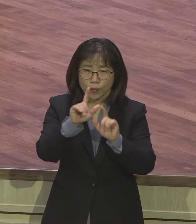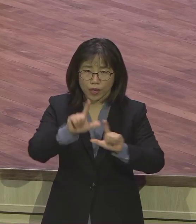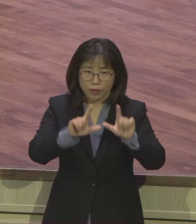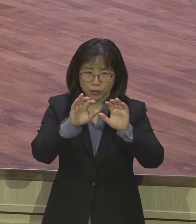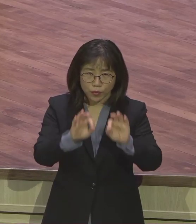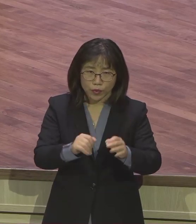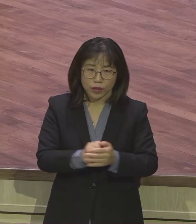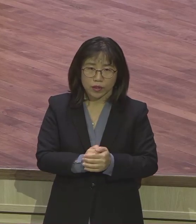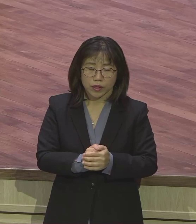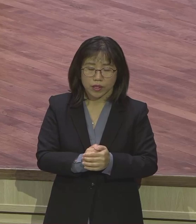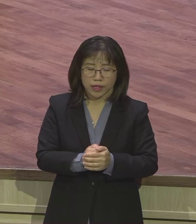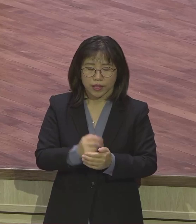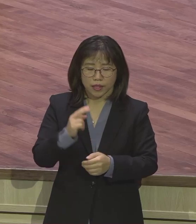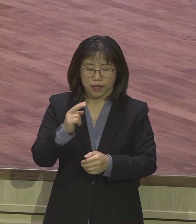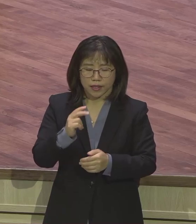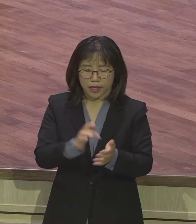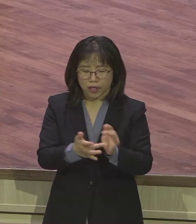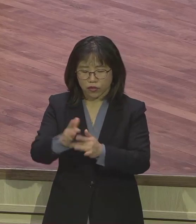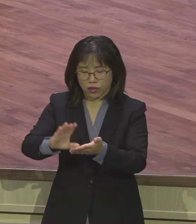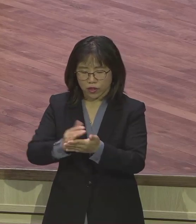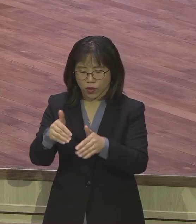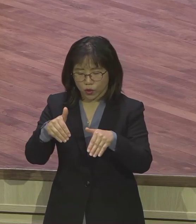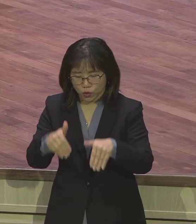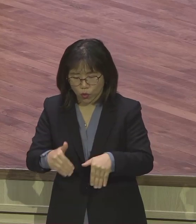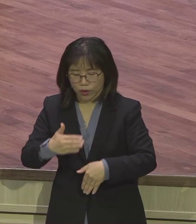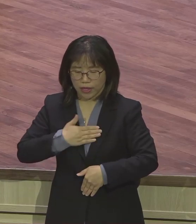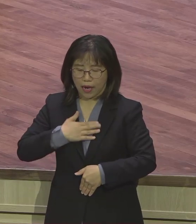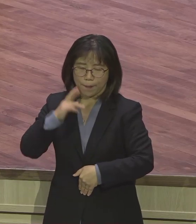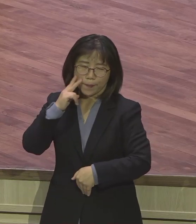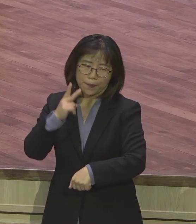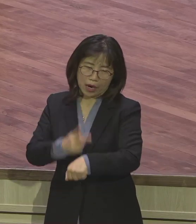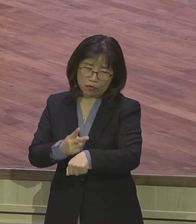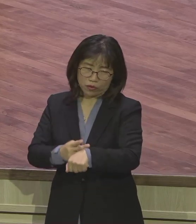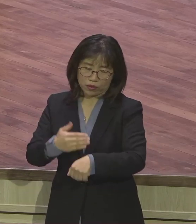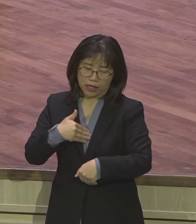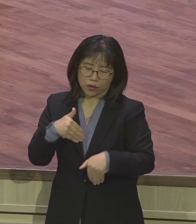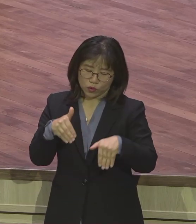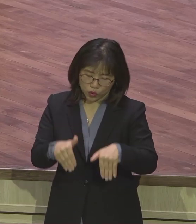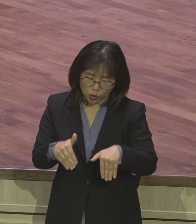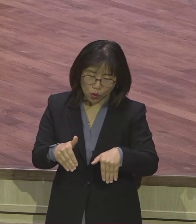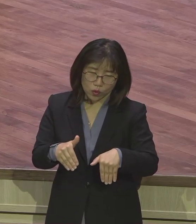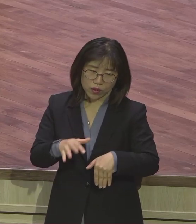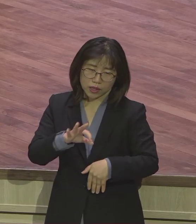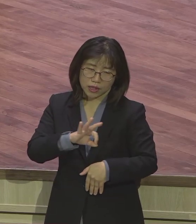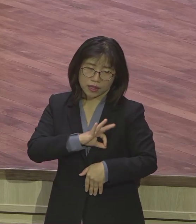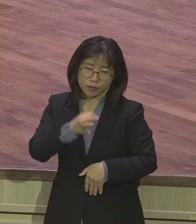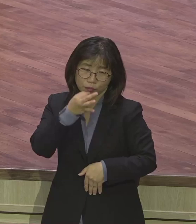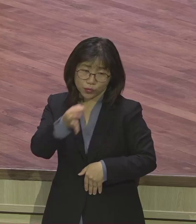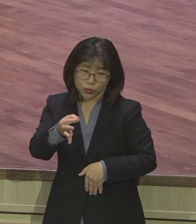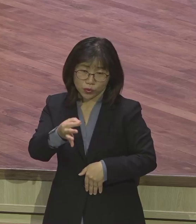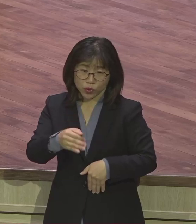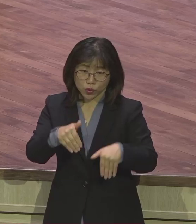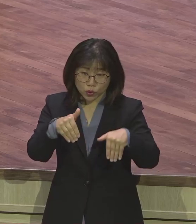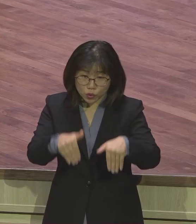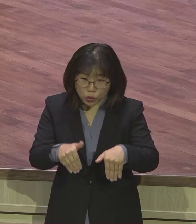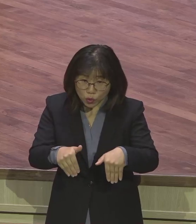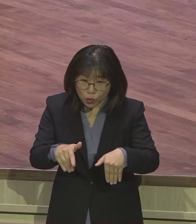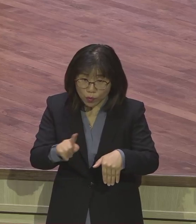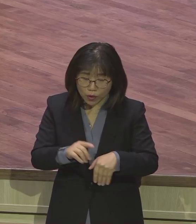종 바울은 예수 것의 종이요. 종 종이란 말이 무슨 말이냐. 나라는 것이 없는